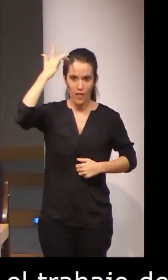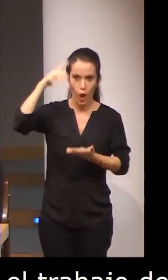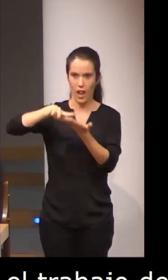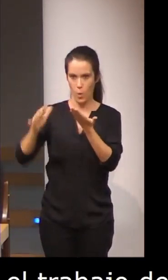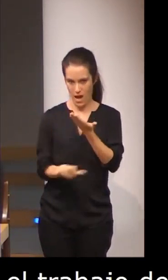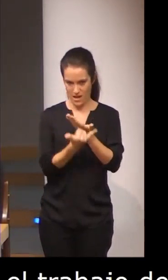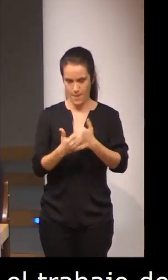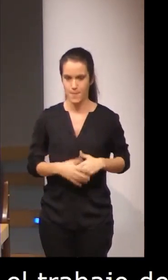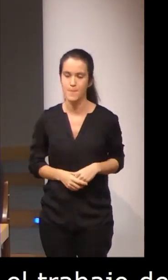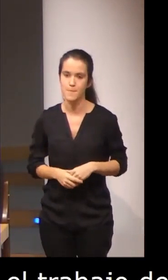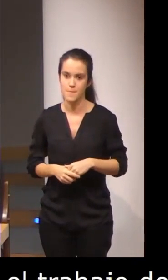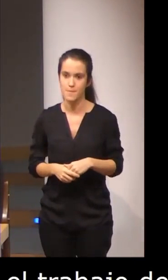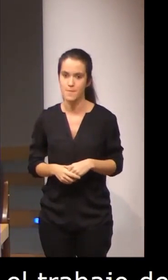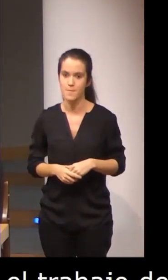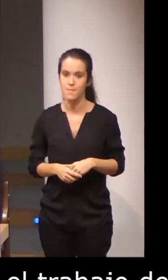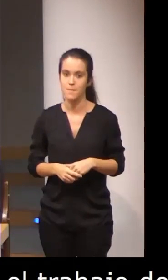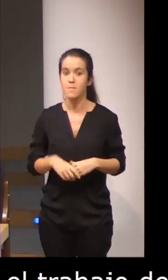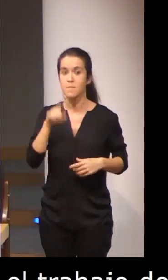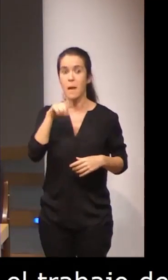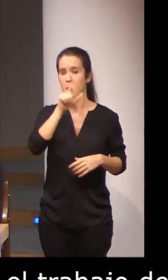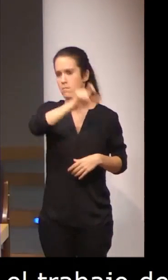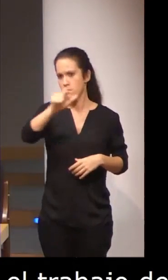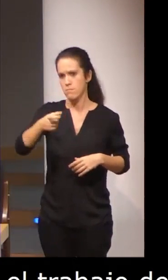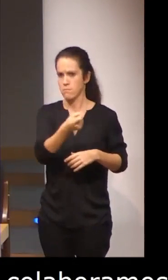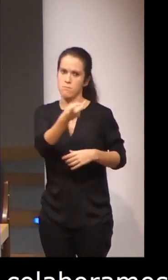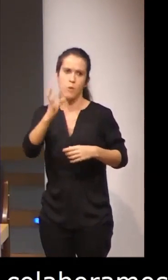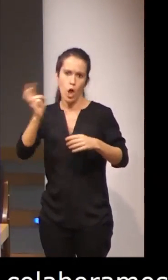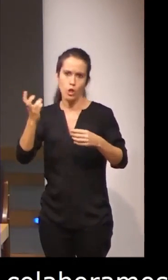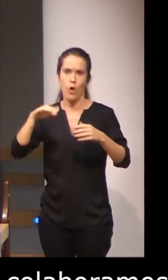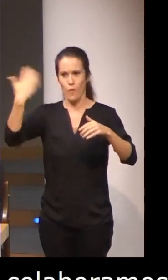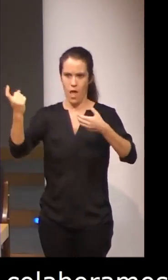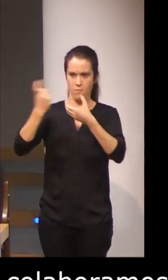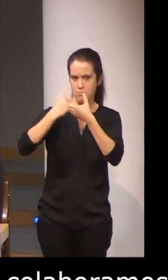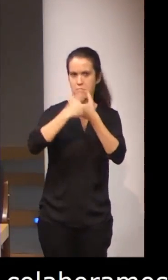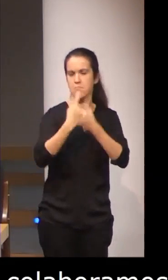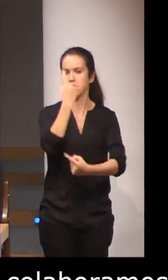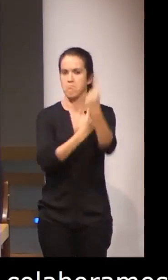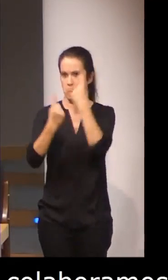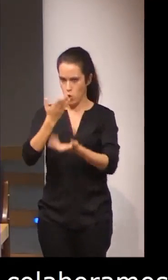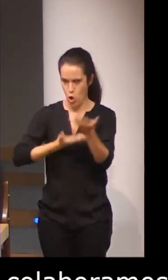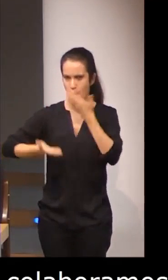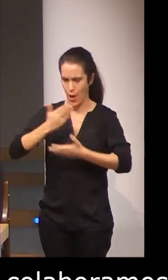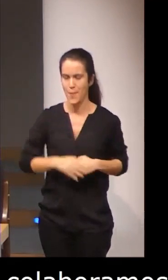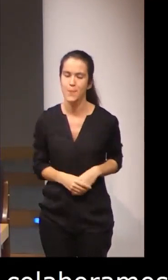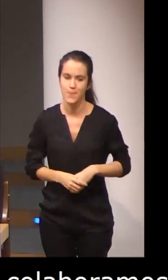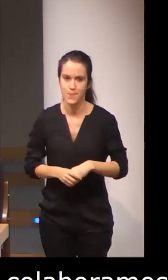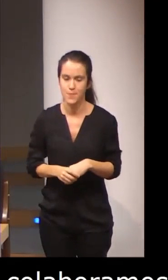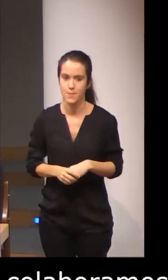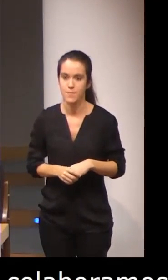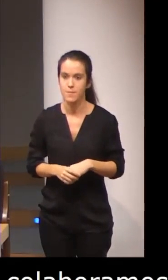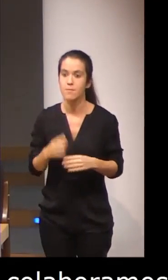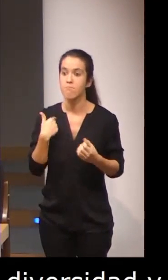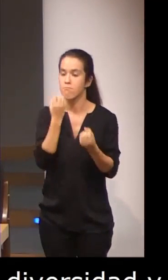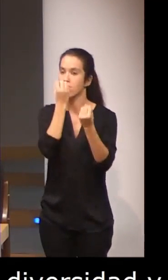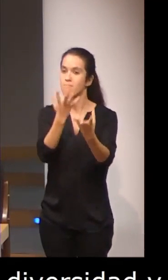y también de muchas otras personas que colaboran con nosotros. Voy a comentar qué hacemos desde nuestro